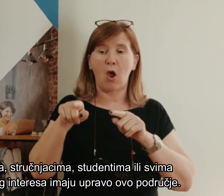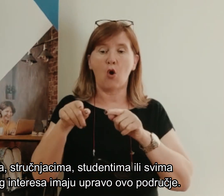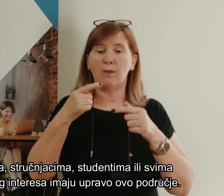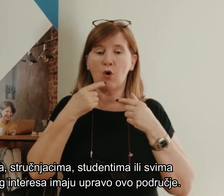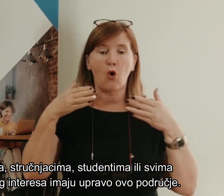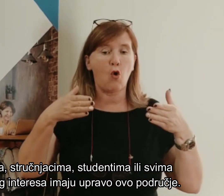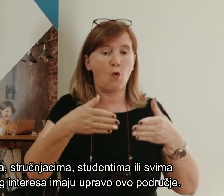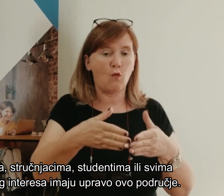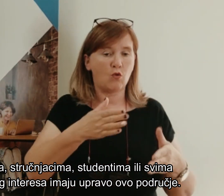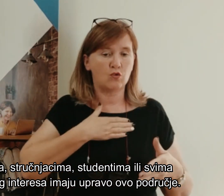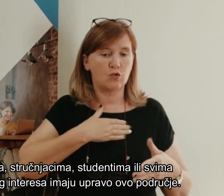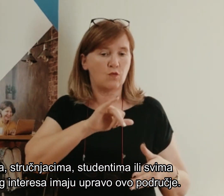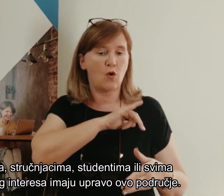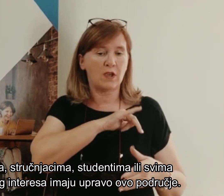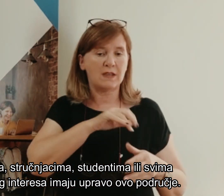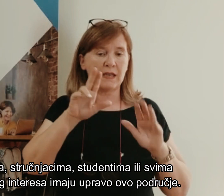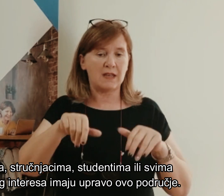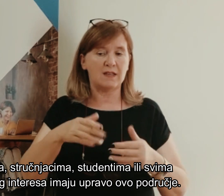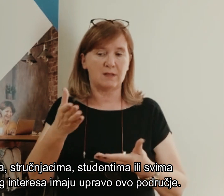svog interesa imaju upravo ovo područje.